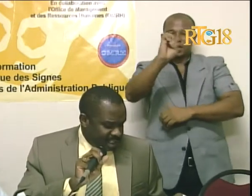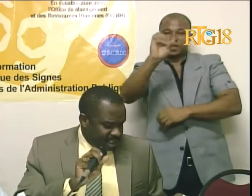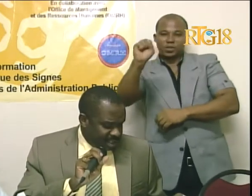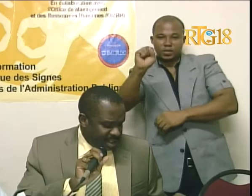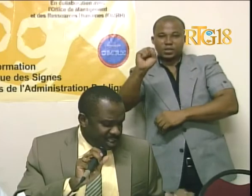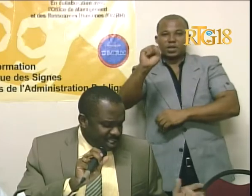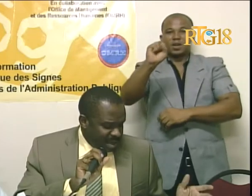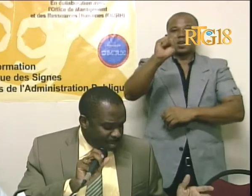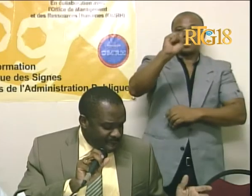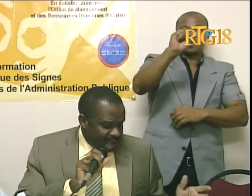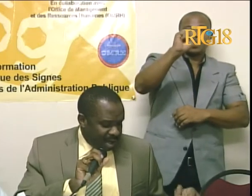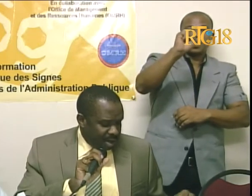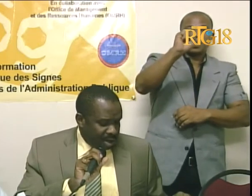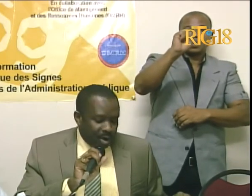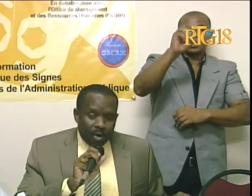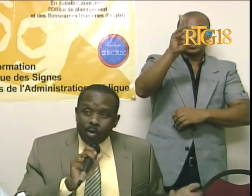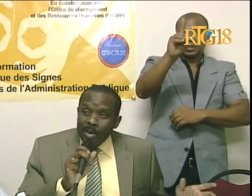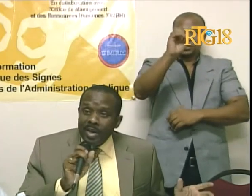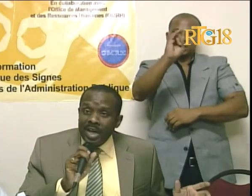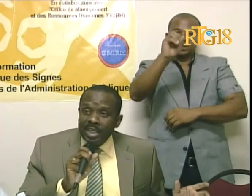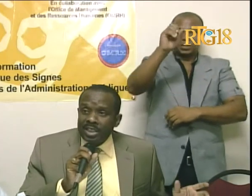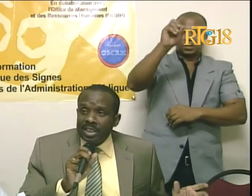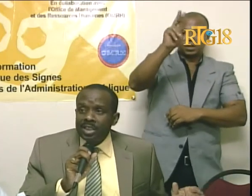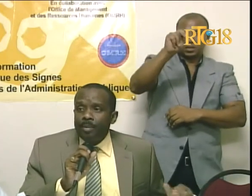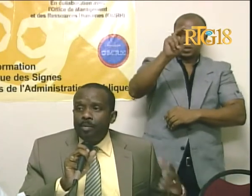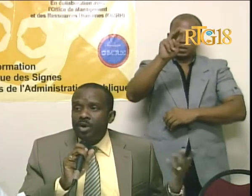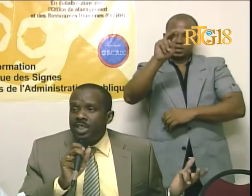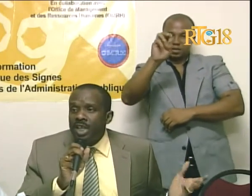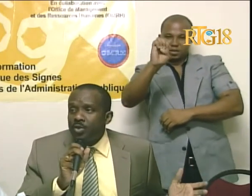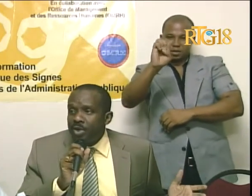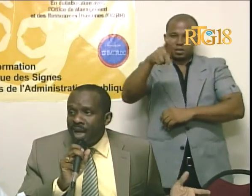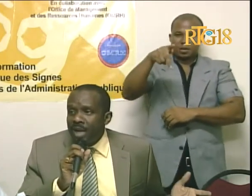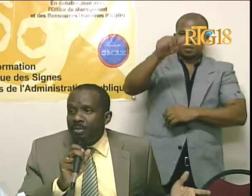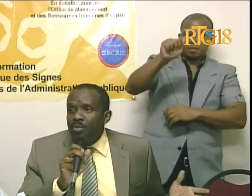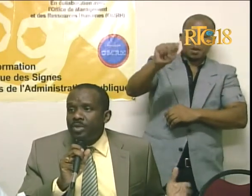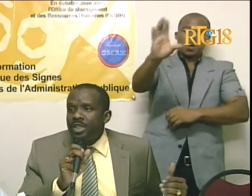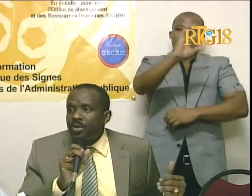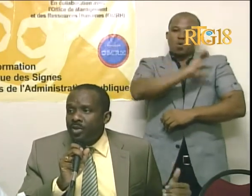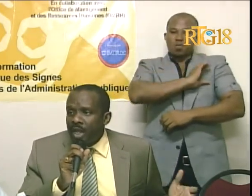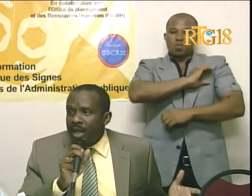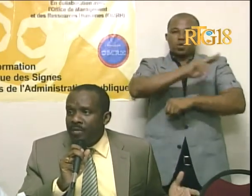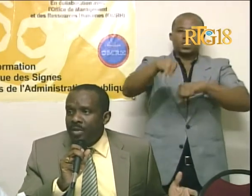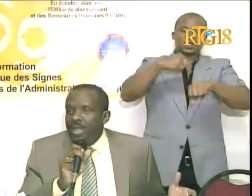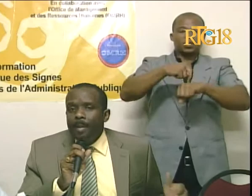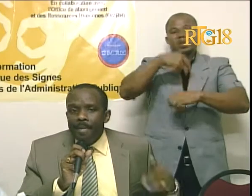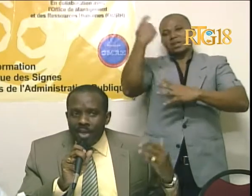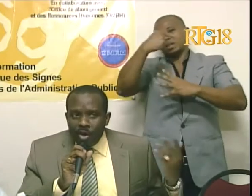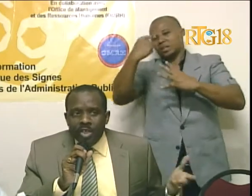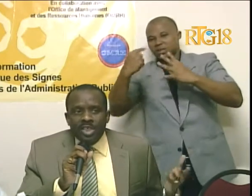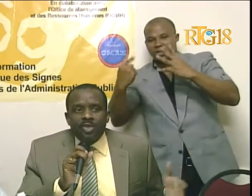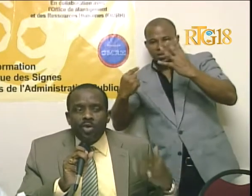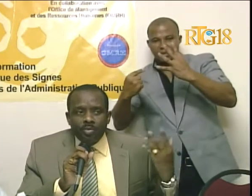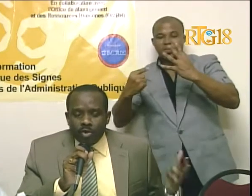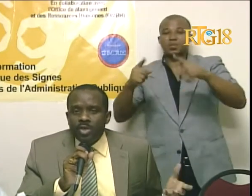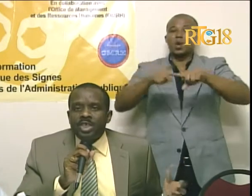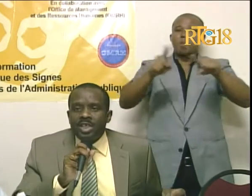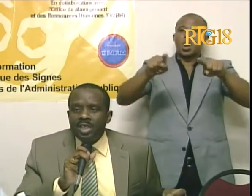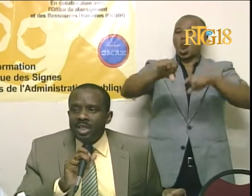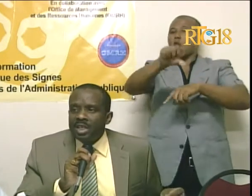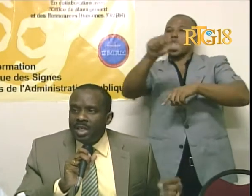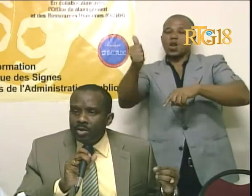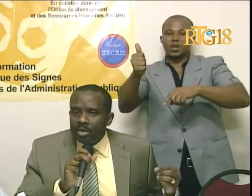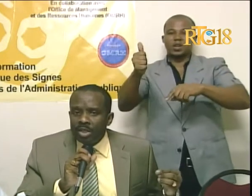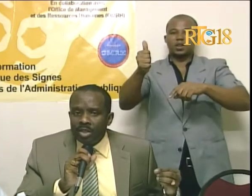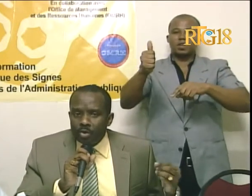FAYES, DINEPA, OMRH, Polis National, pou msite ke sa. Menan lot sesyon, msye